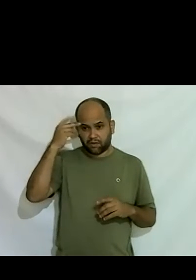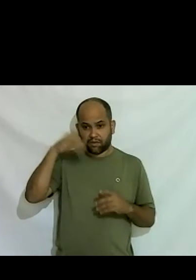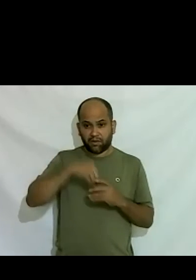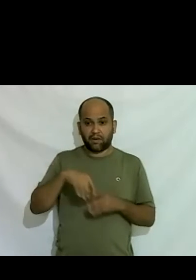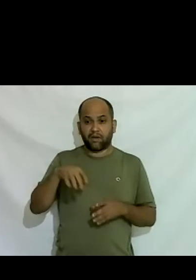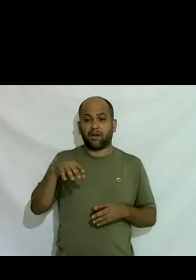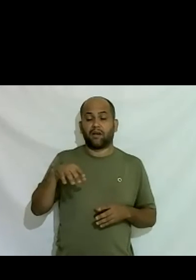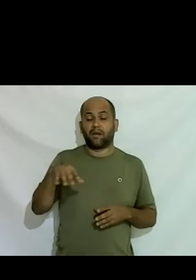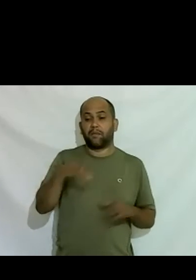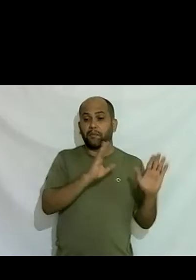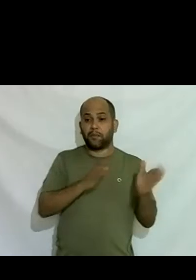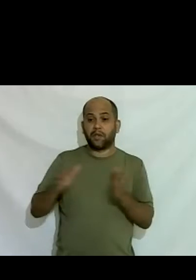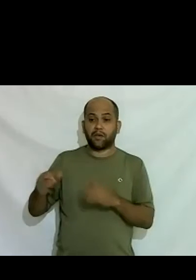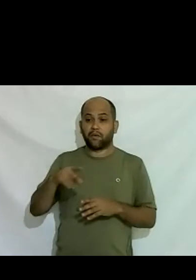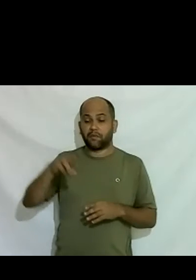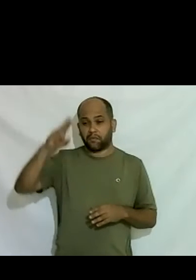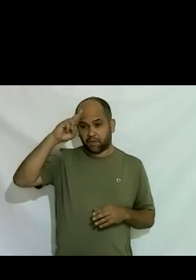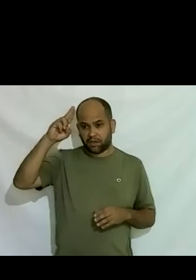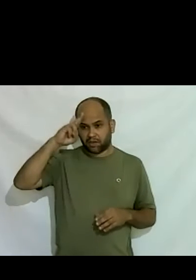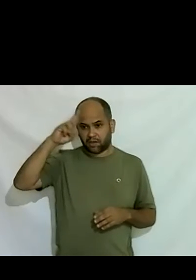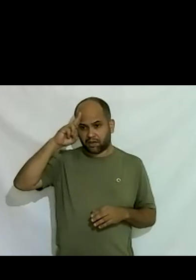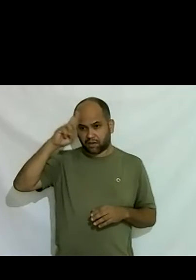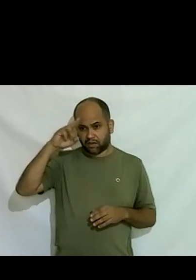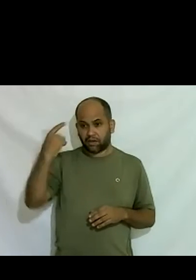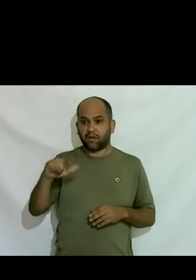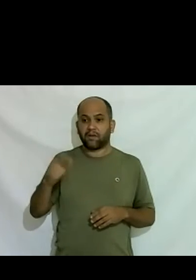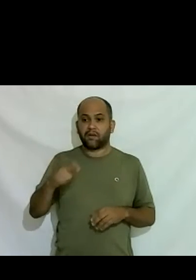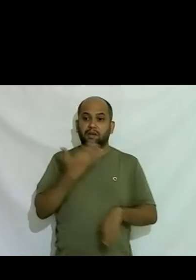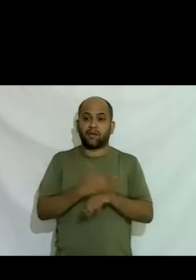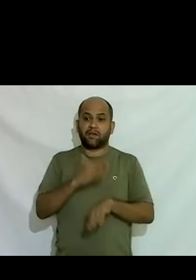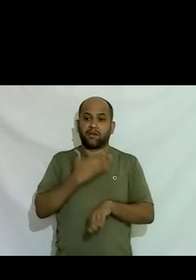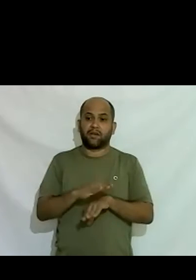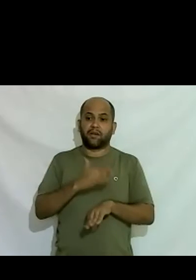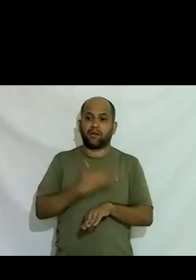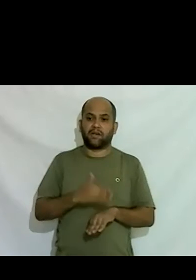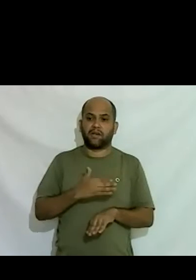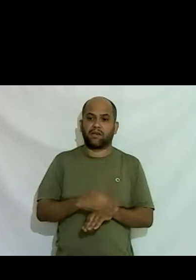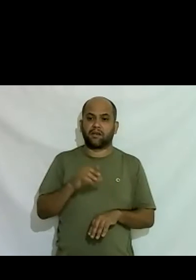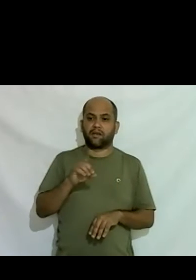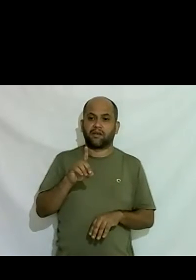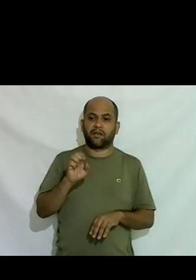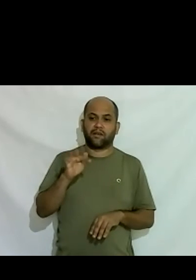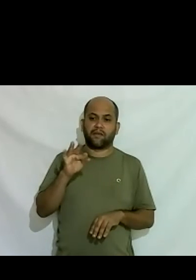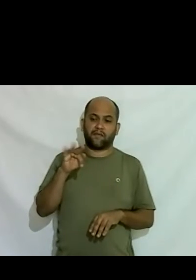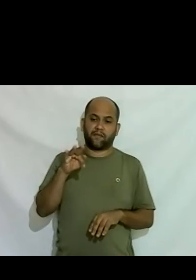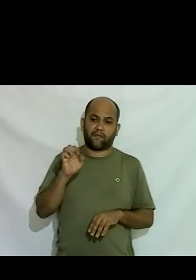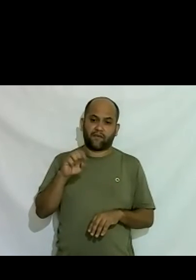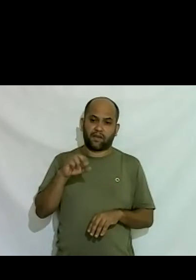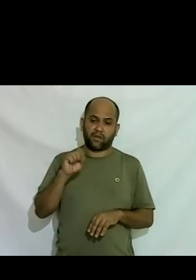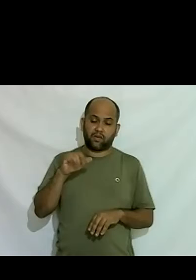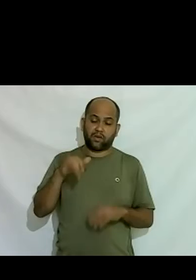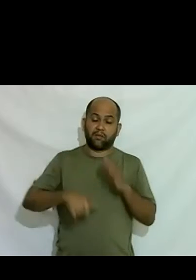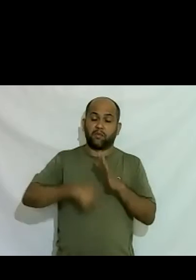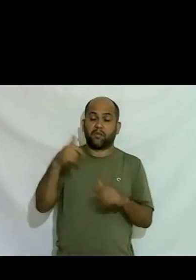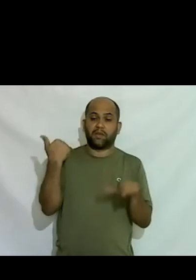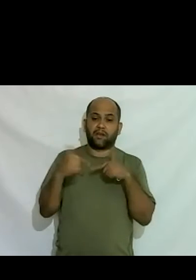eu não teria feito estágio na defesoria eu teria jamais tido meu primeiro emprego como advogada e